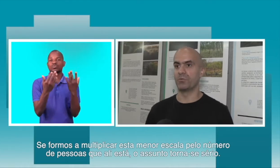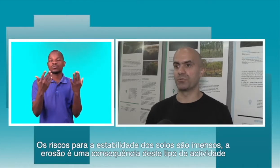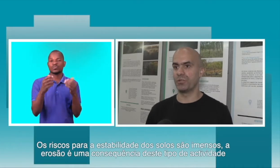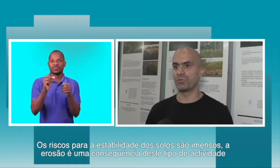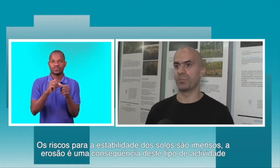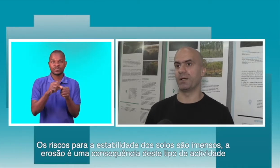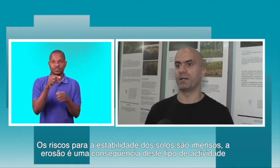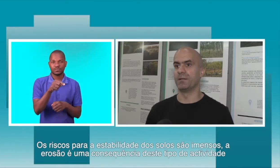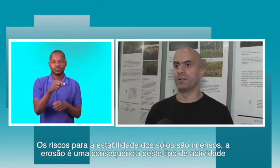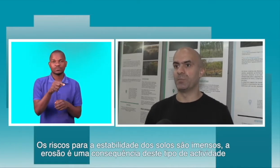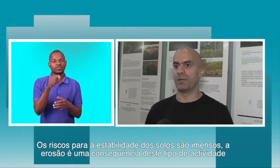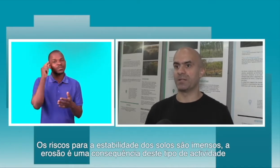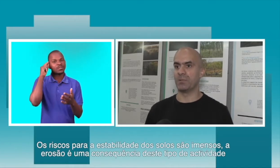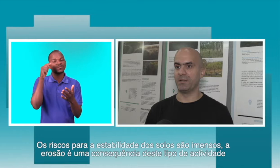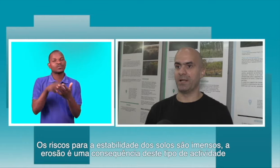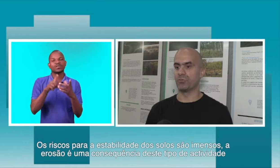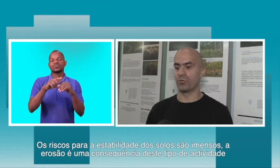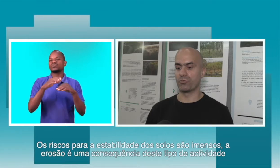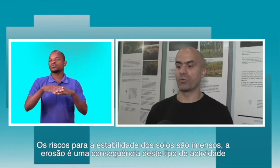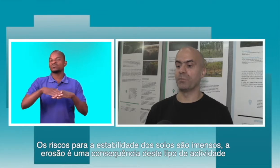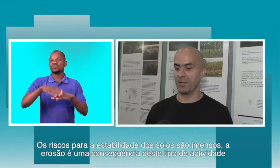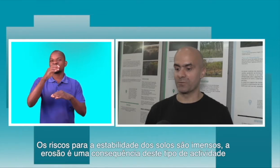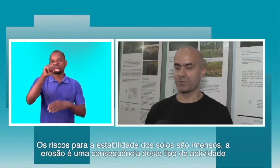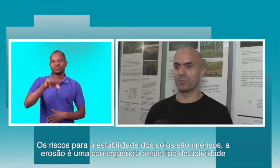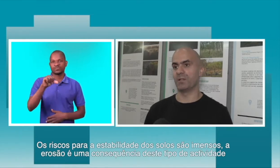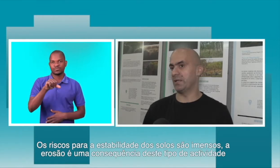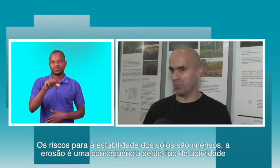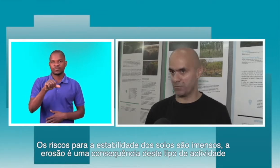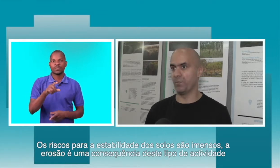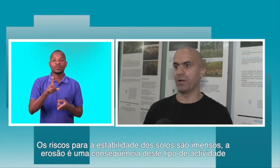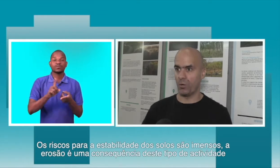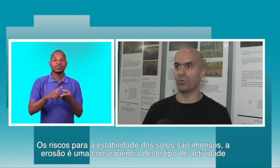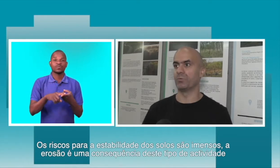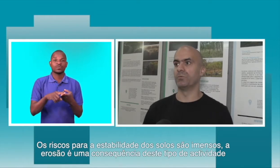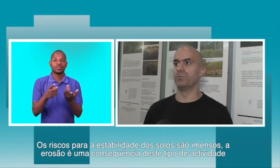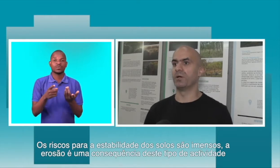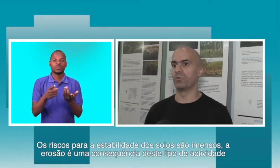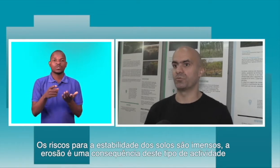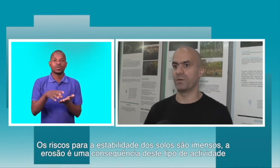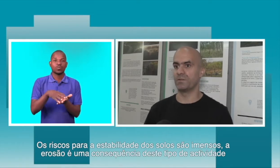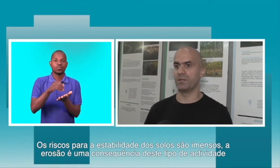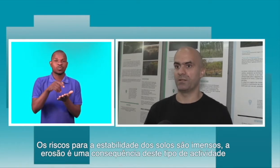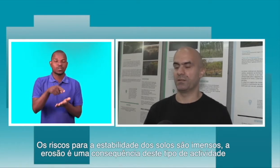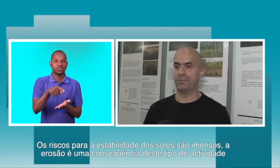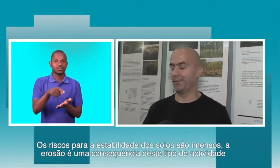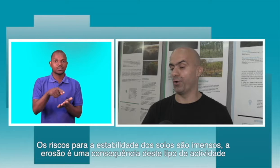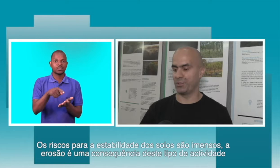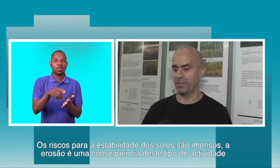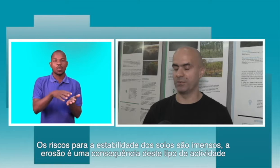Os riscos para a estabilidade dos solos são imensos. Portanto, a erosão é logo uma consequência lógica